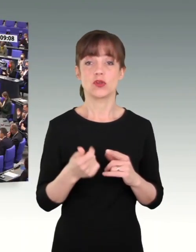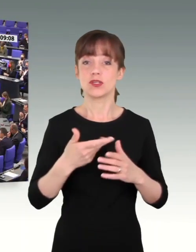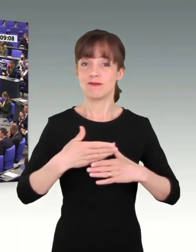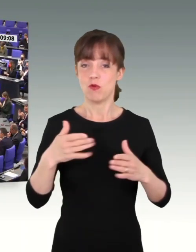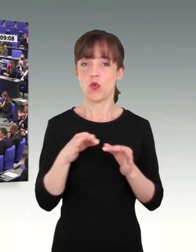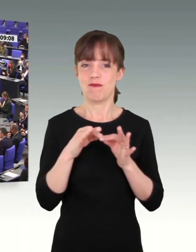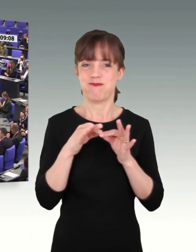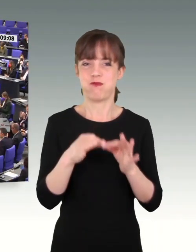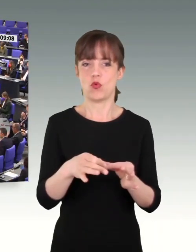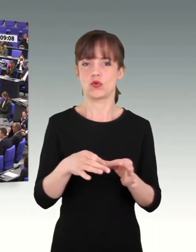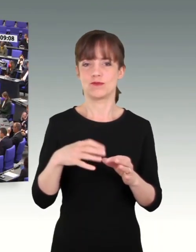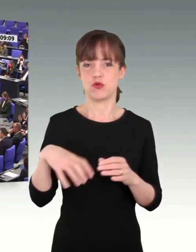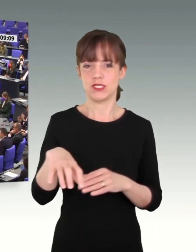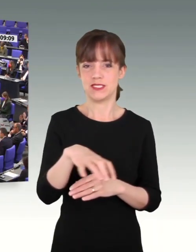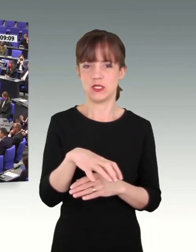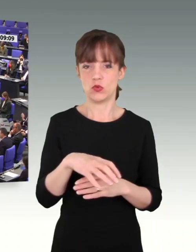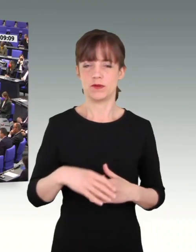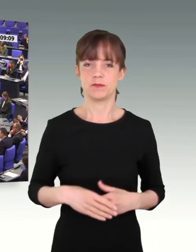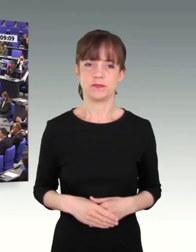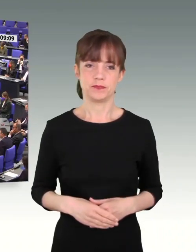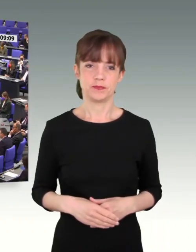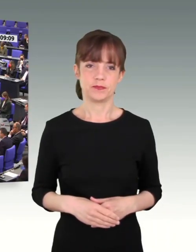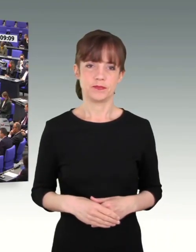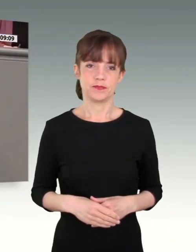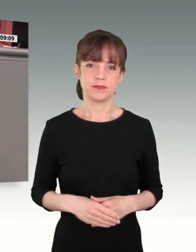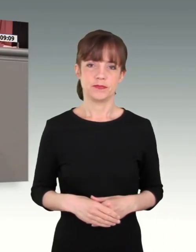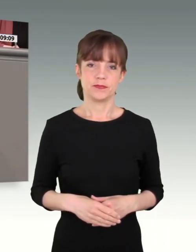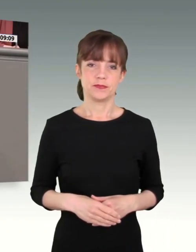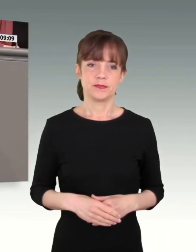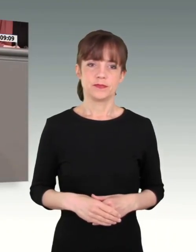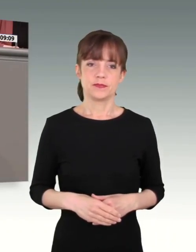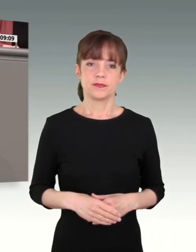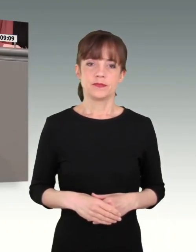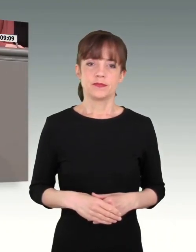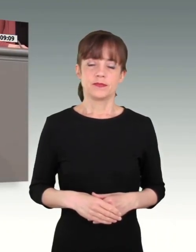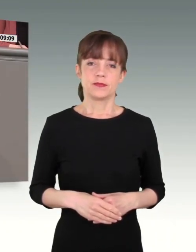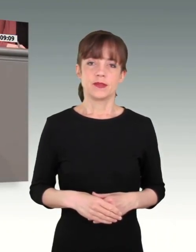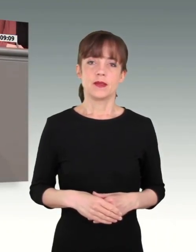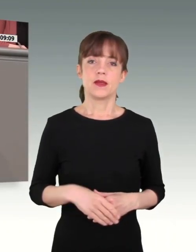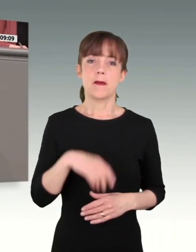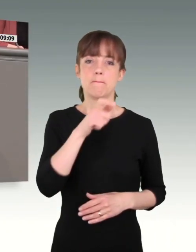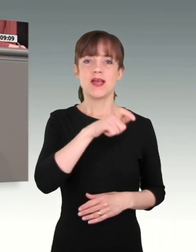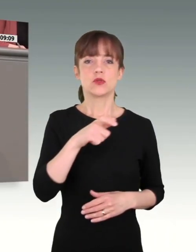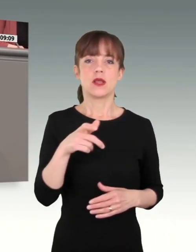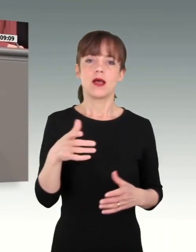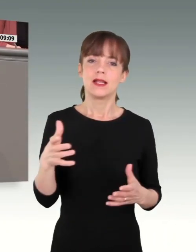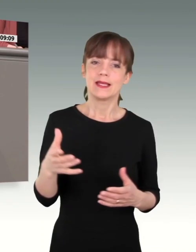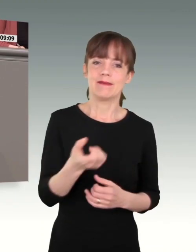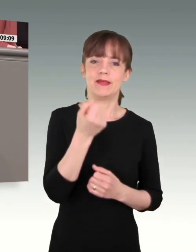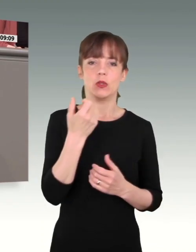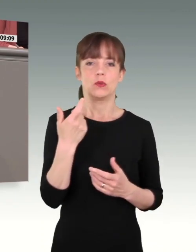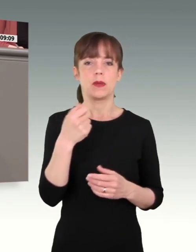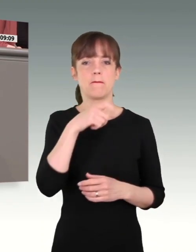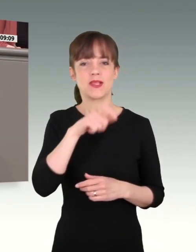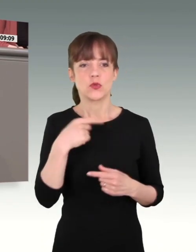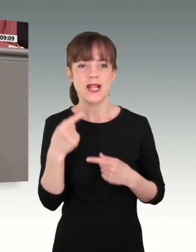Das ganze Thema Personalgewinnung, Personalentwicklung, Personalbindung ist eine enorme Aufgabe für die Bundeswehr. Und deswegen